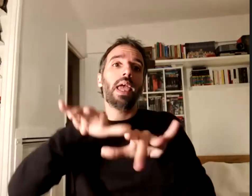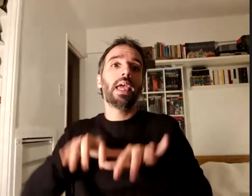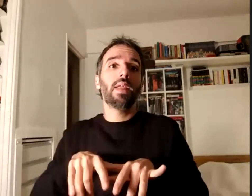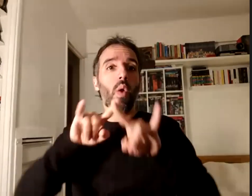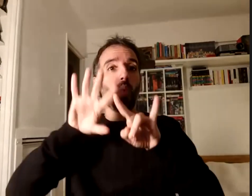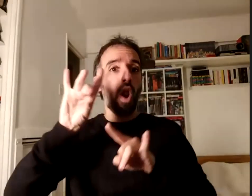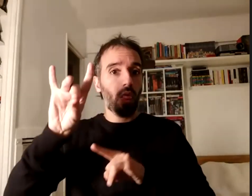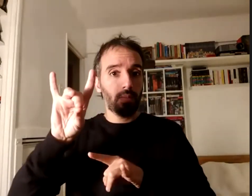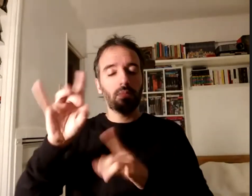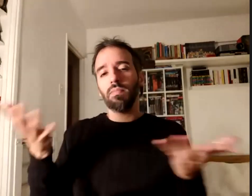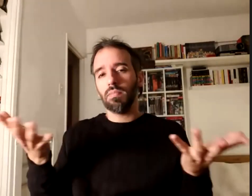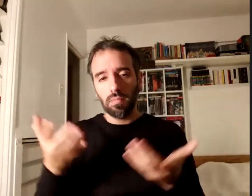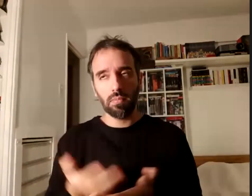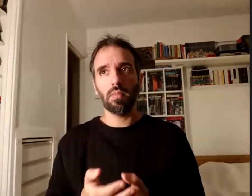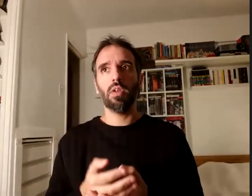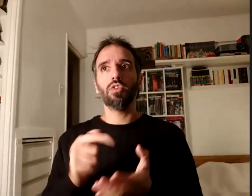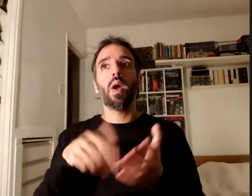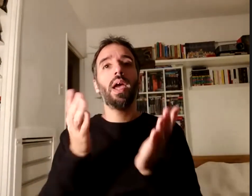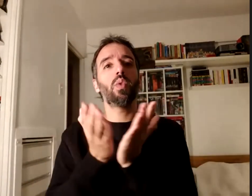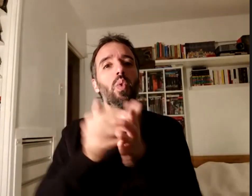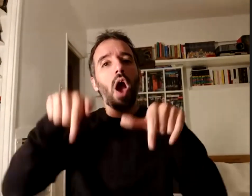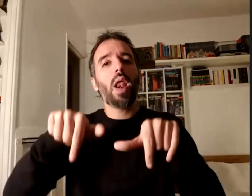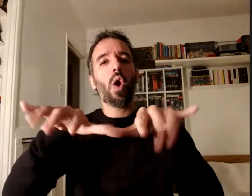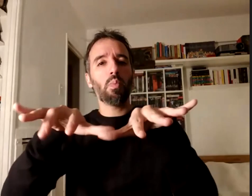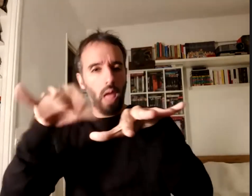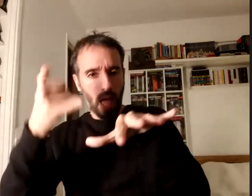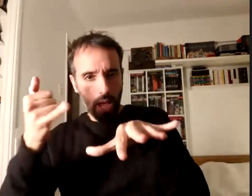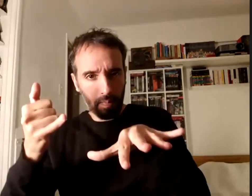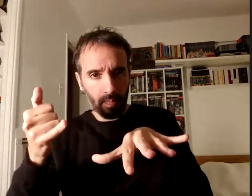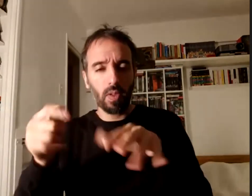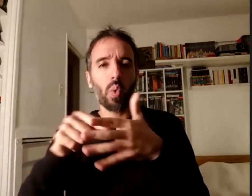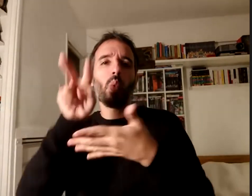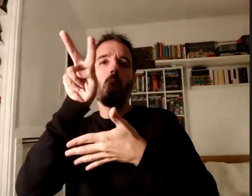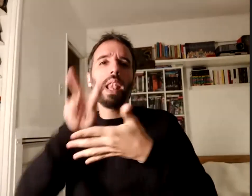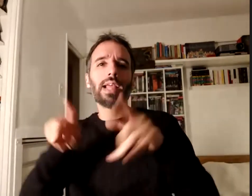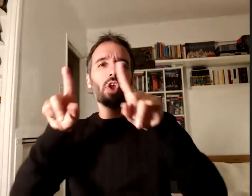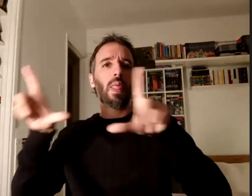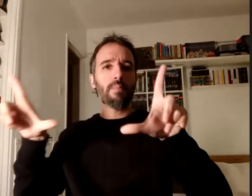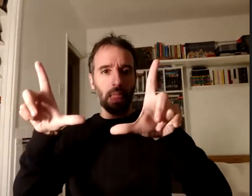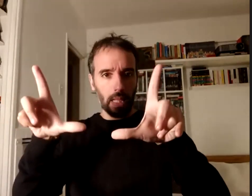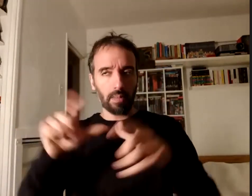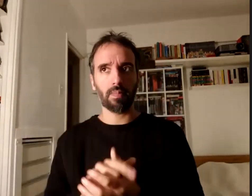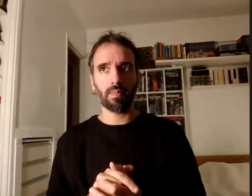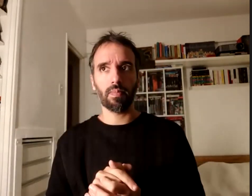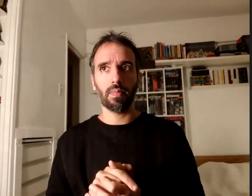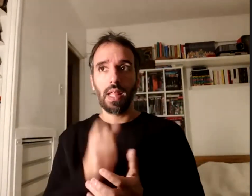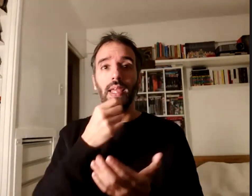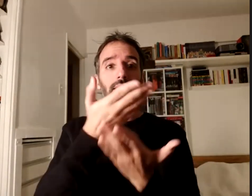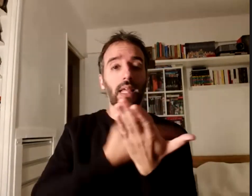yo estudio ahora con la computadora con un lector de pantalla si los textos están en PDF el programa no